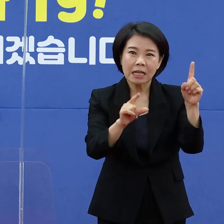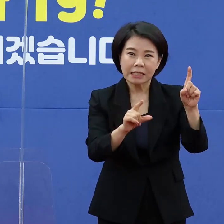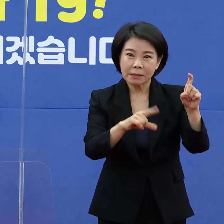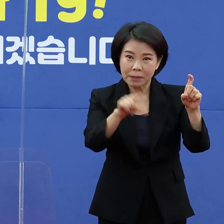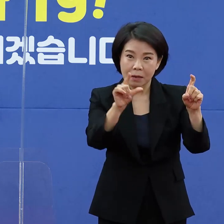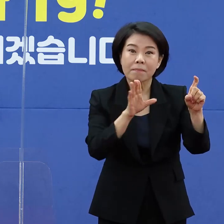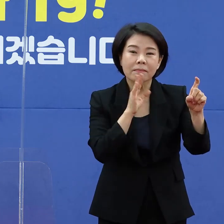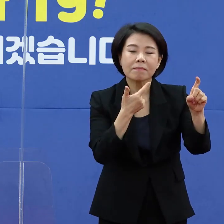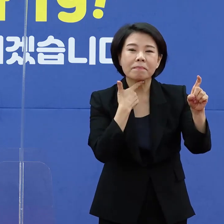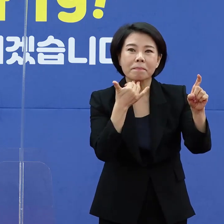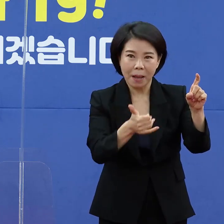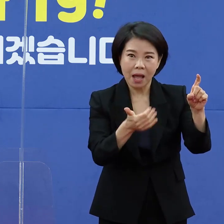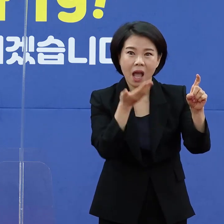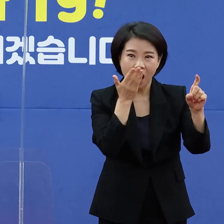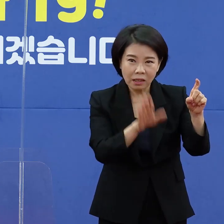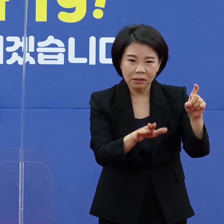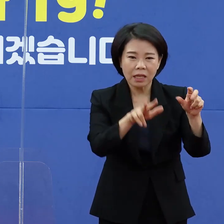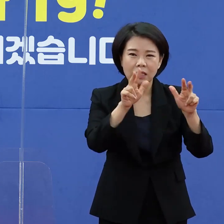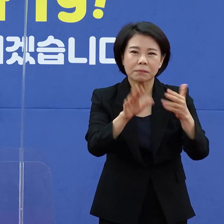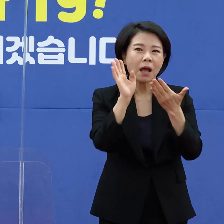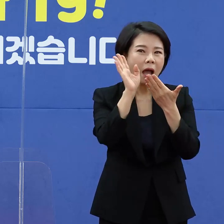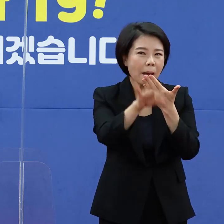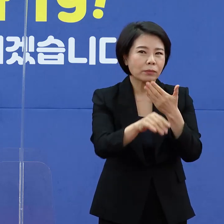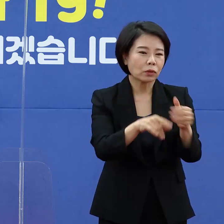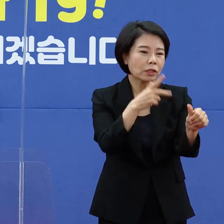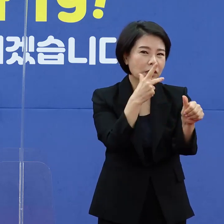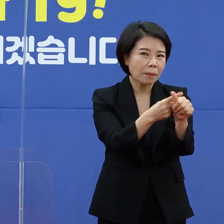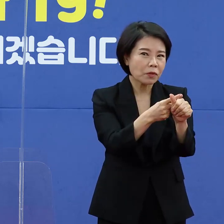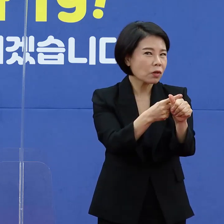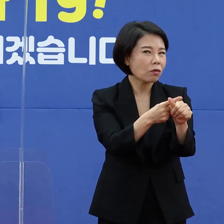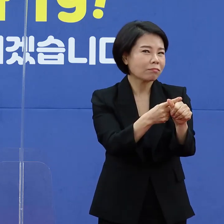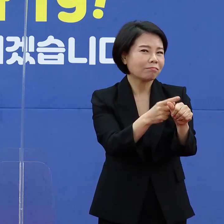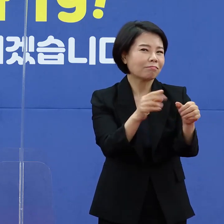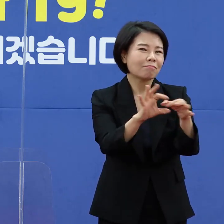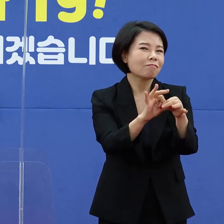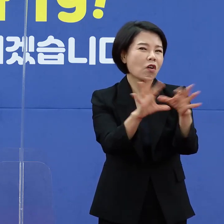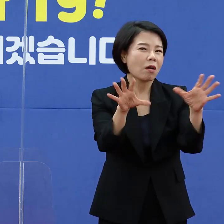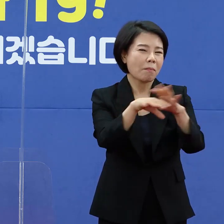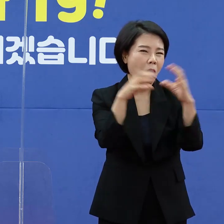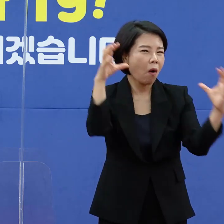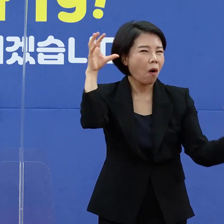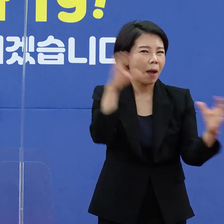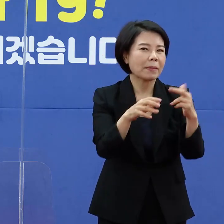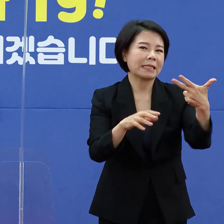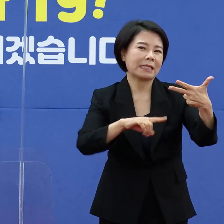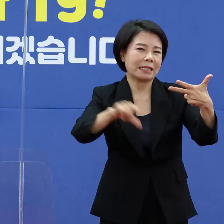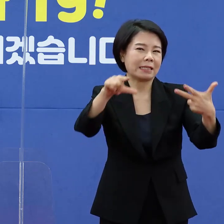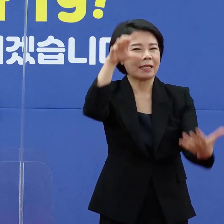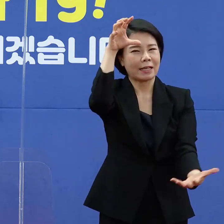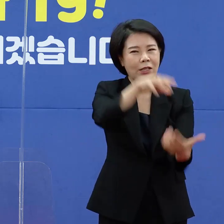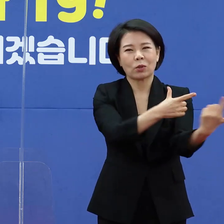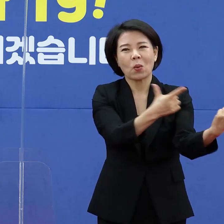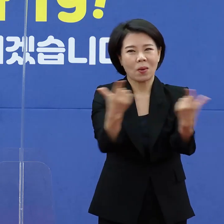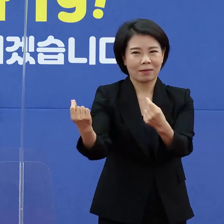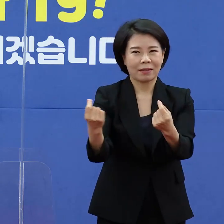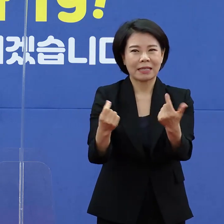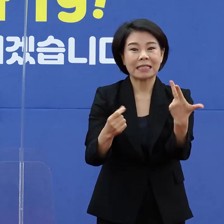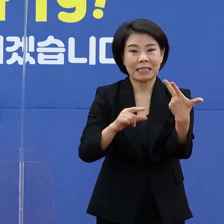10일이었으나 앞으로는 접종력과 관계없이 모두 7일로 조정이 됩니다.